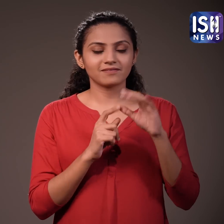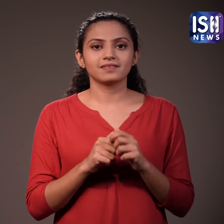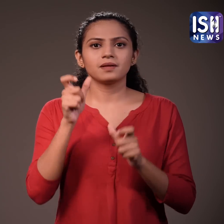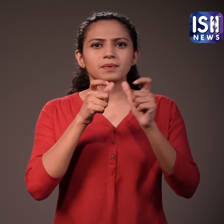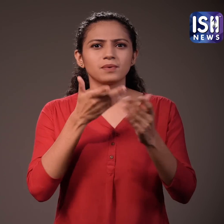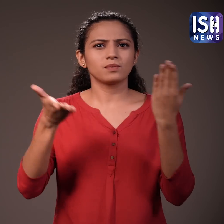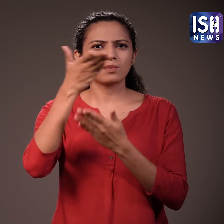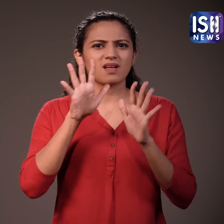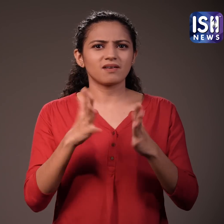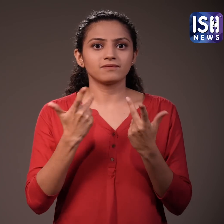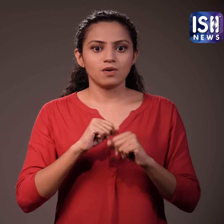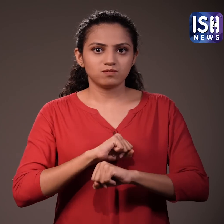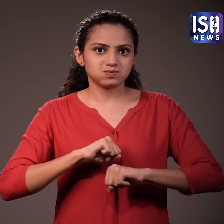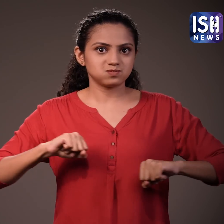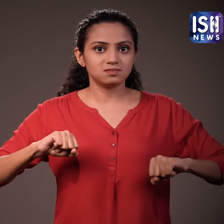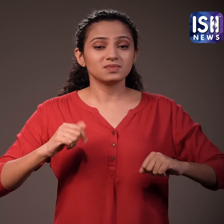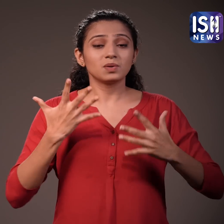टोफू बजन खटाने में भी मदद करता है